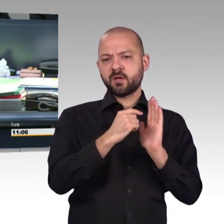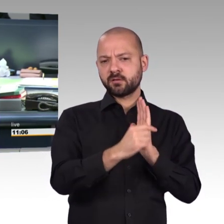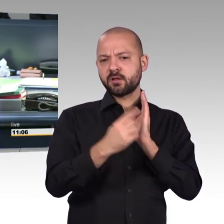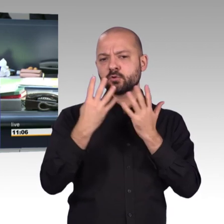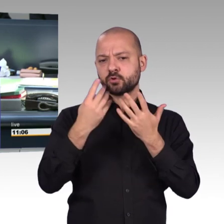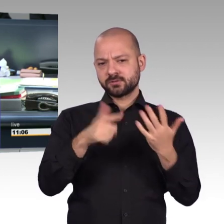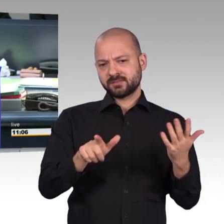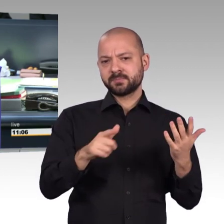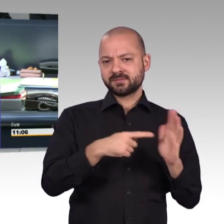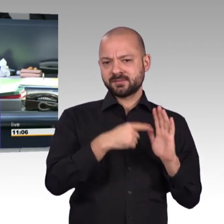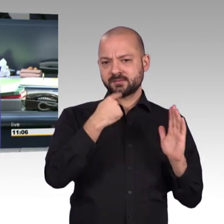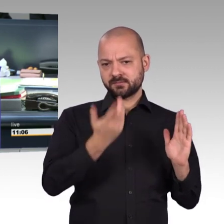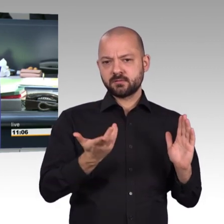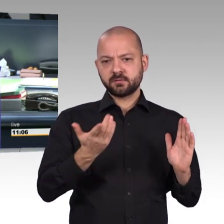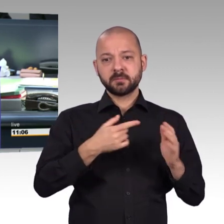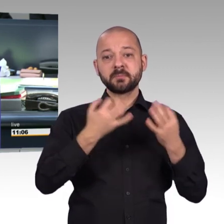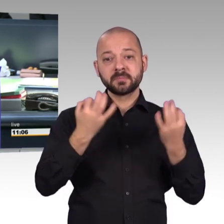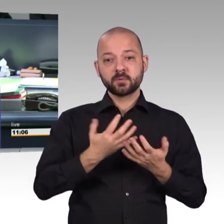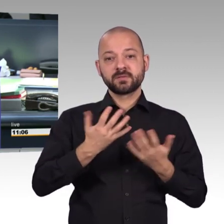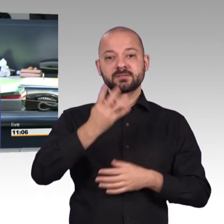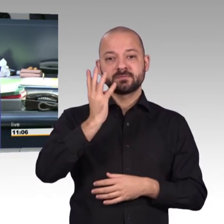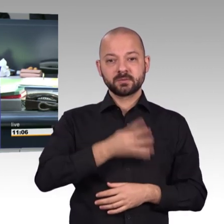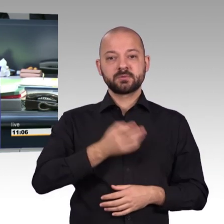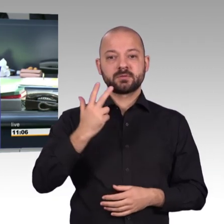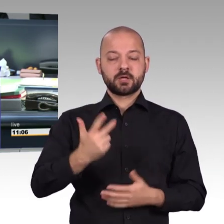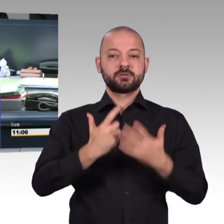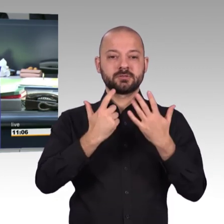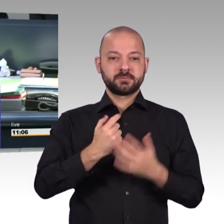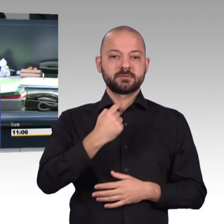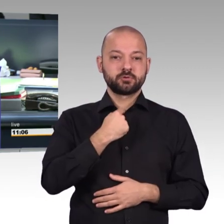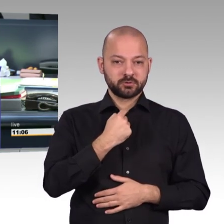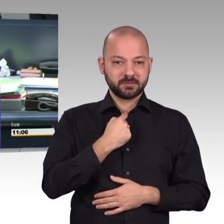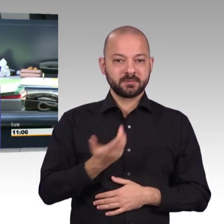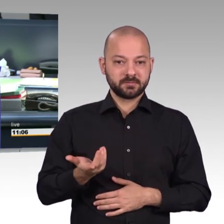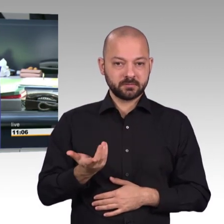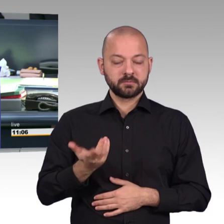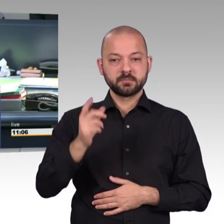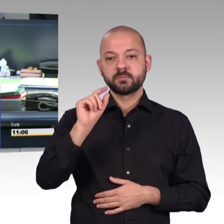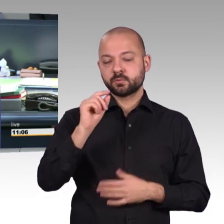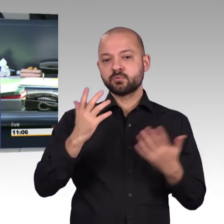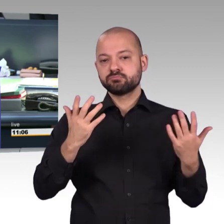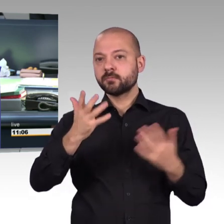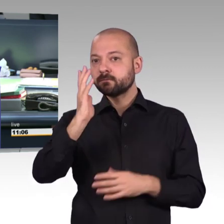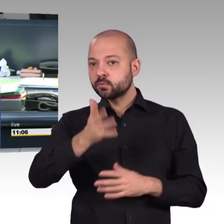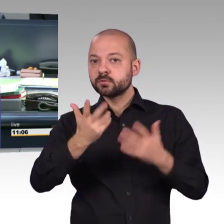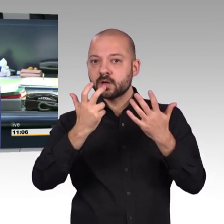zustimmende Ja-Stimmen. Damit ist der Gesetzentwurf mit der erforderlichen Zweidrittelmehrheit